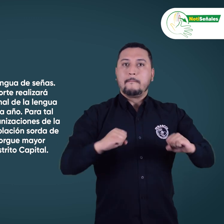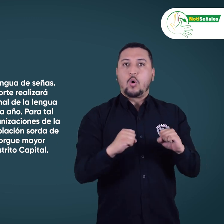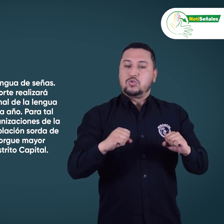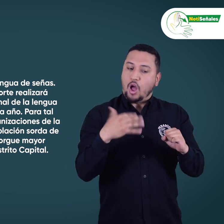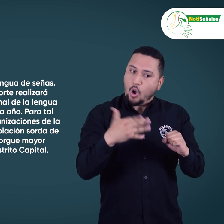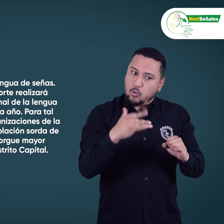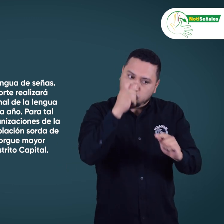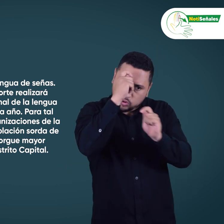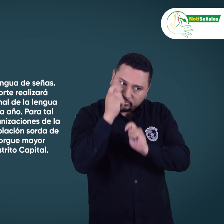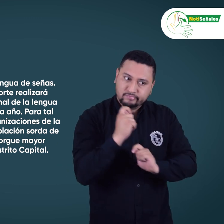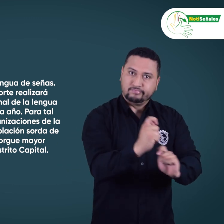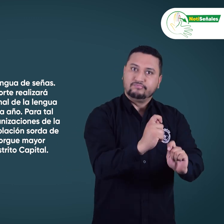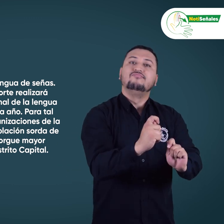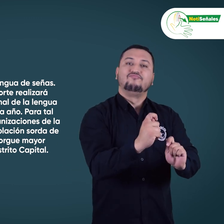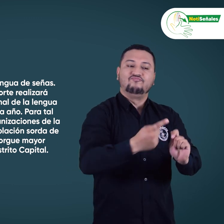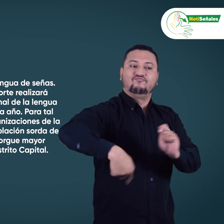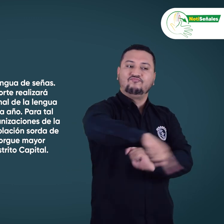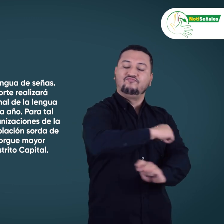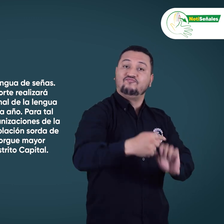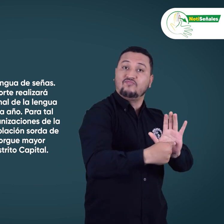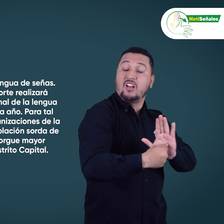a esta población en el Distrito Capital.